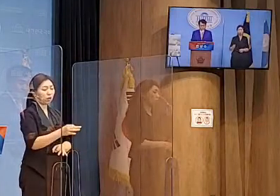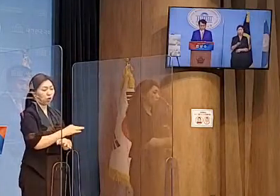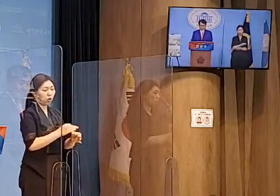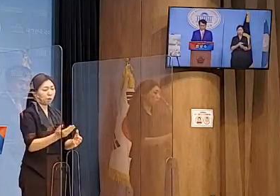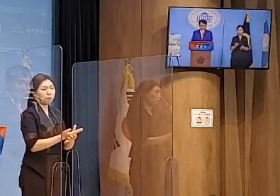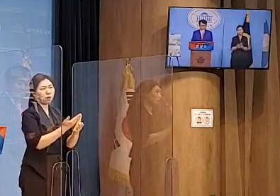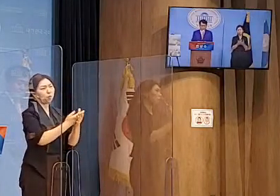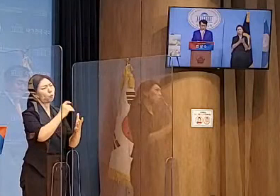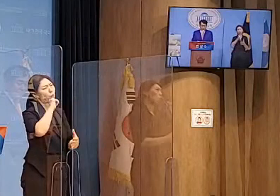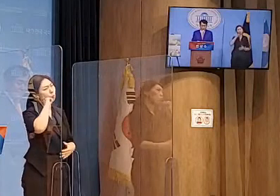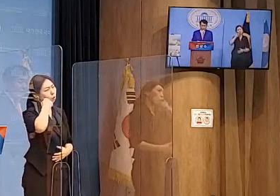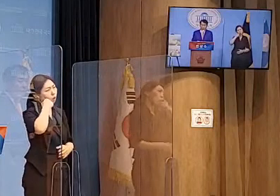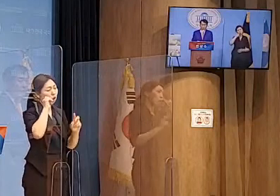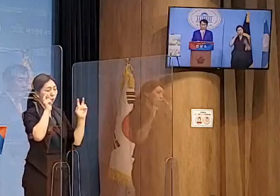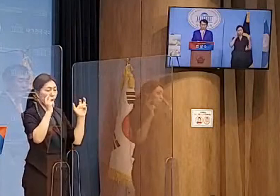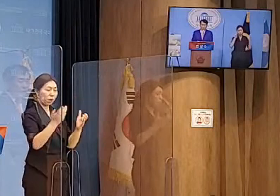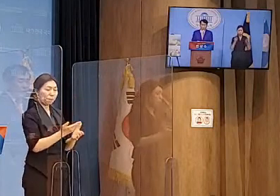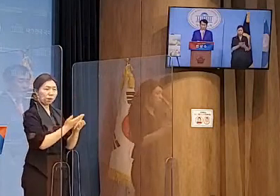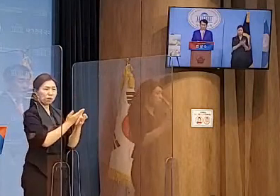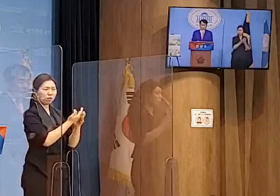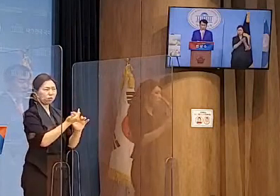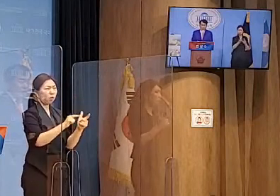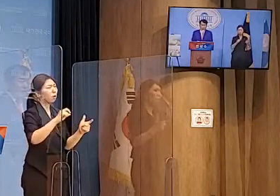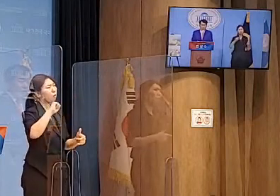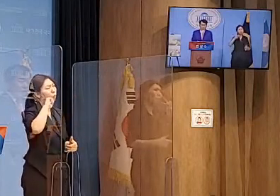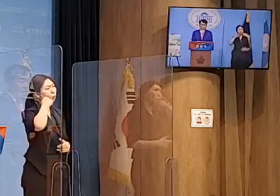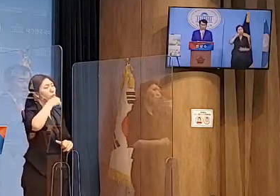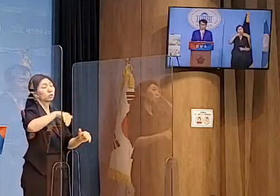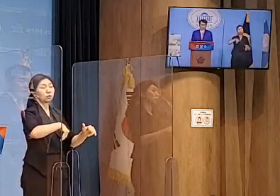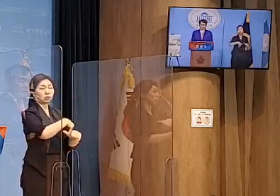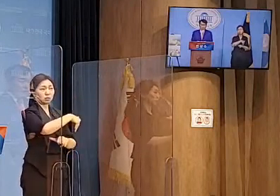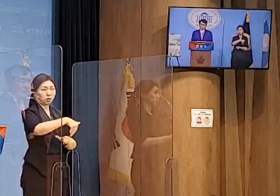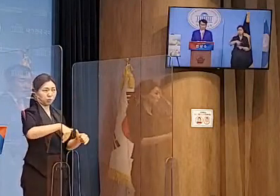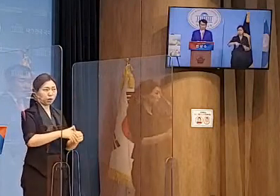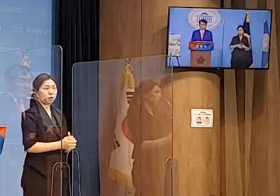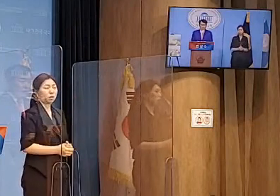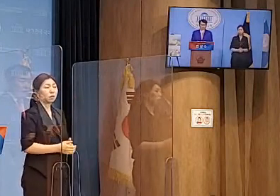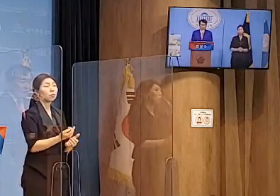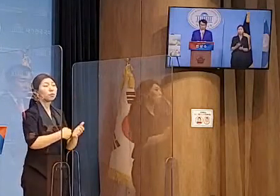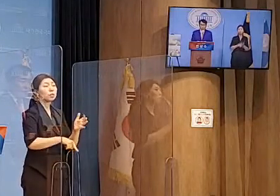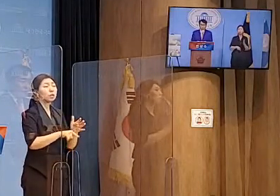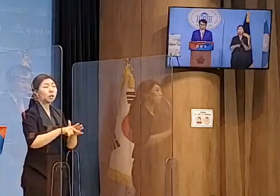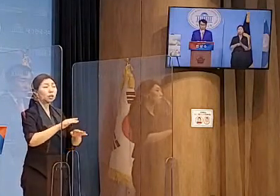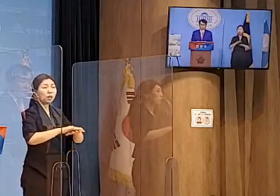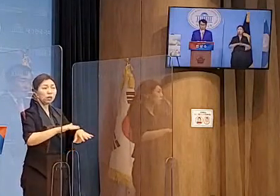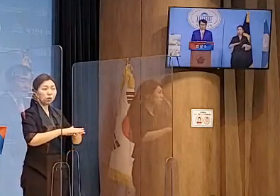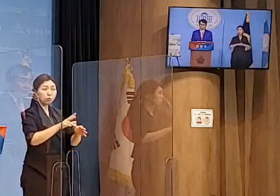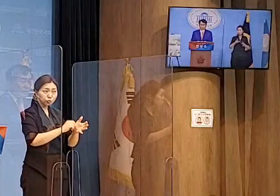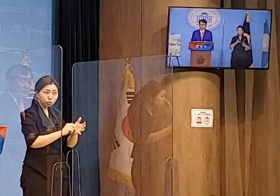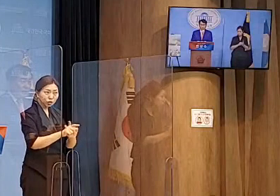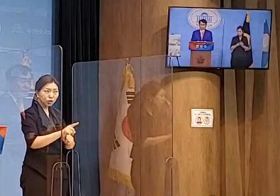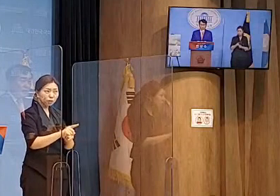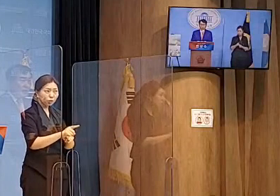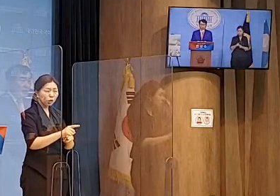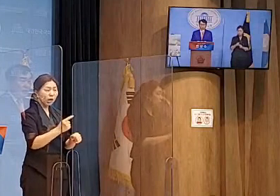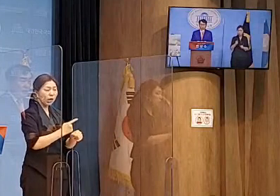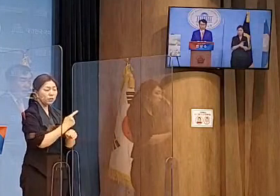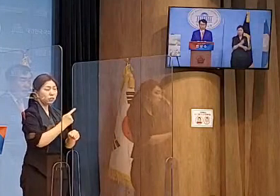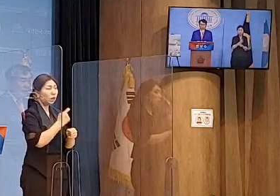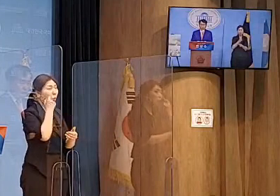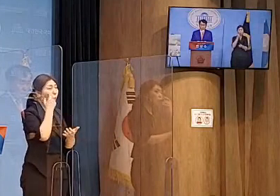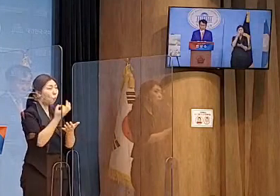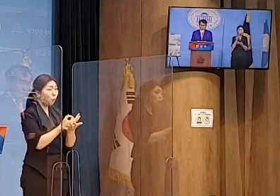이러한 문제를 해결하기 위해서는 최저임금제 주 52시간 근무제는